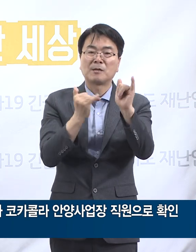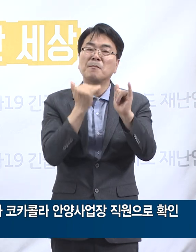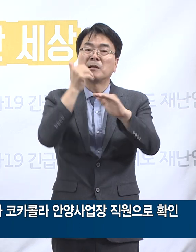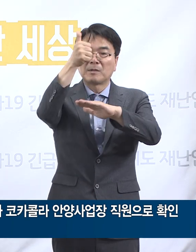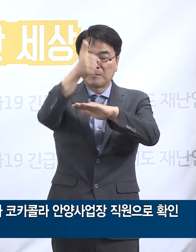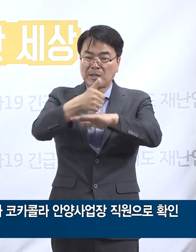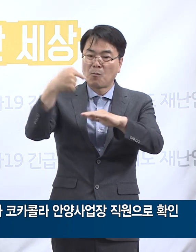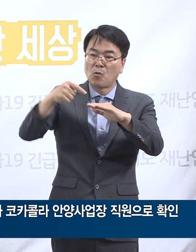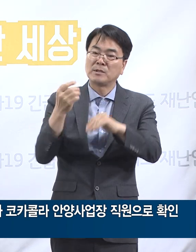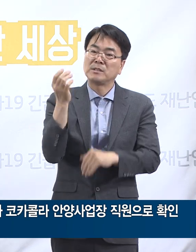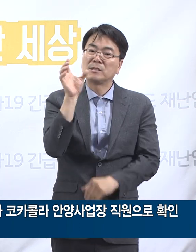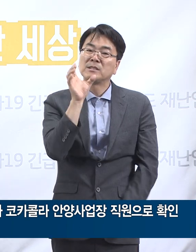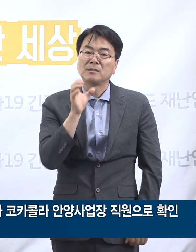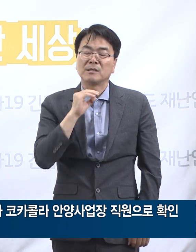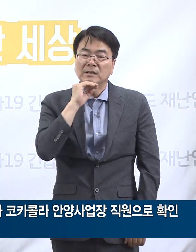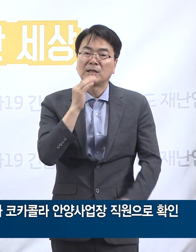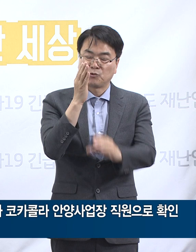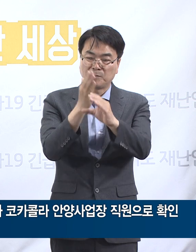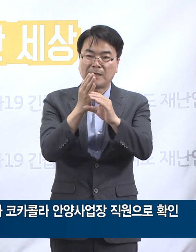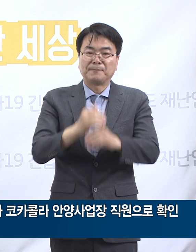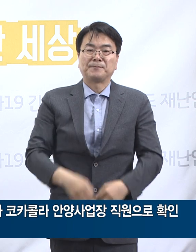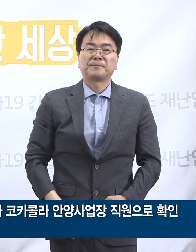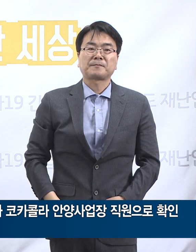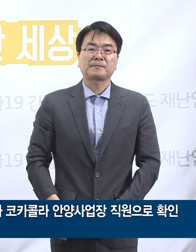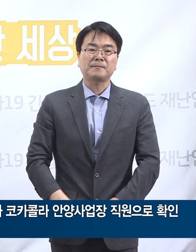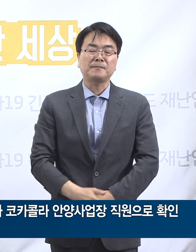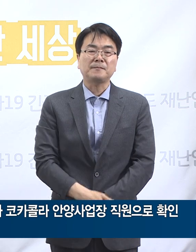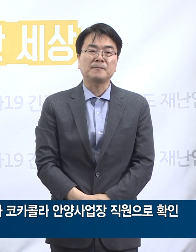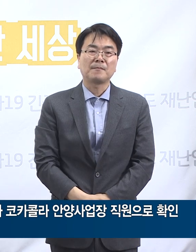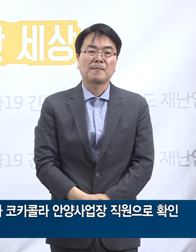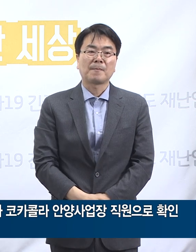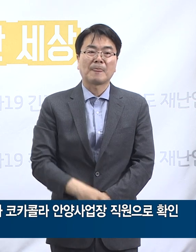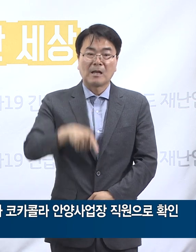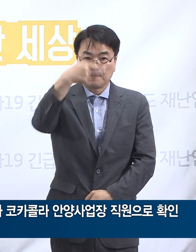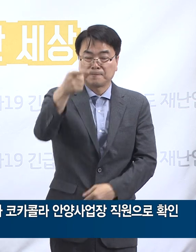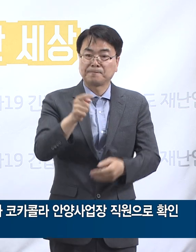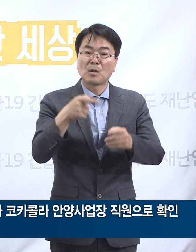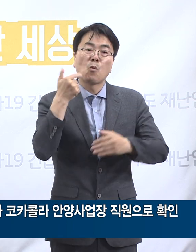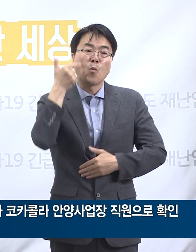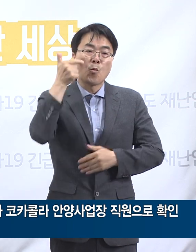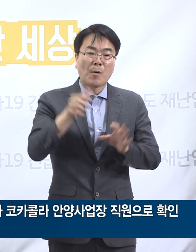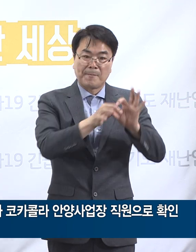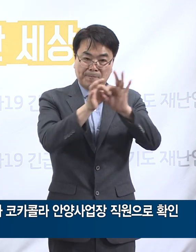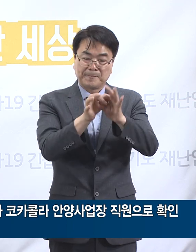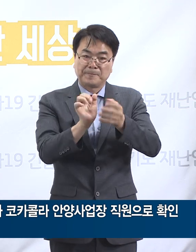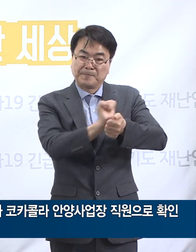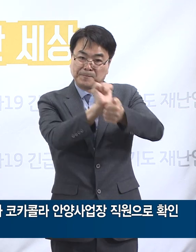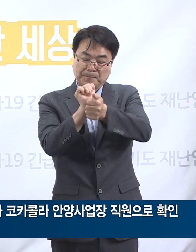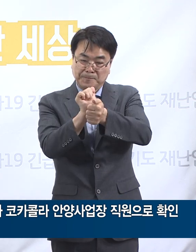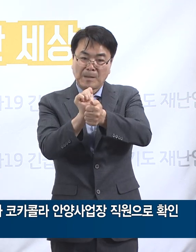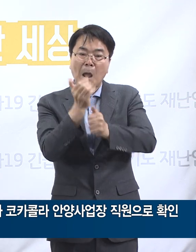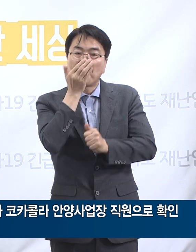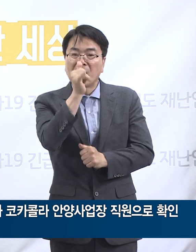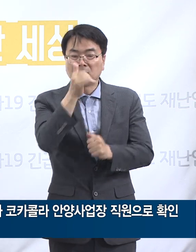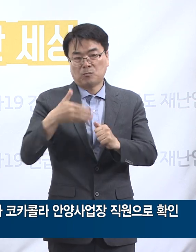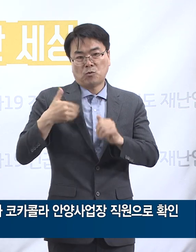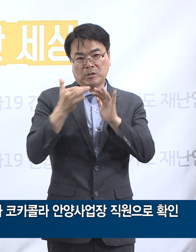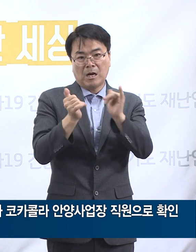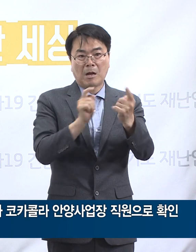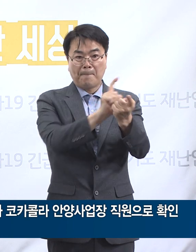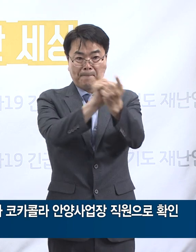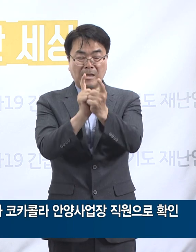군포 창대한 교회 관련 확진자와 접촉한 교인 1명도 6월 2일에 추가 확진되었습니다.